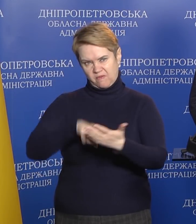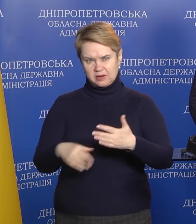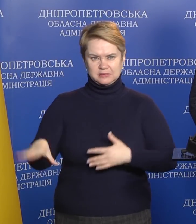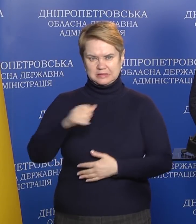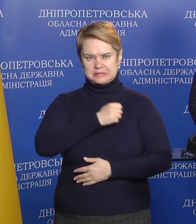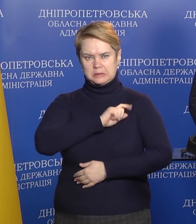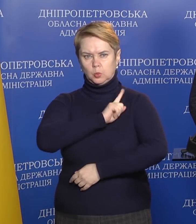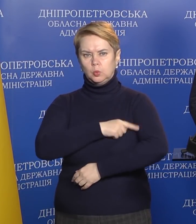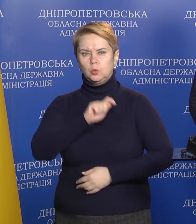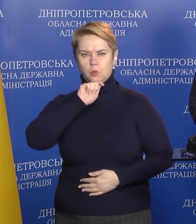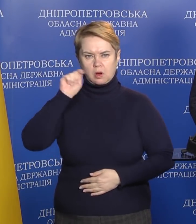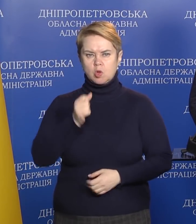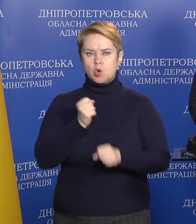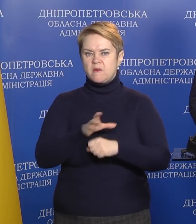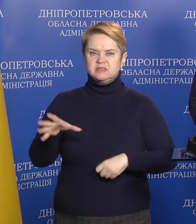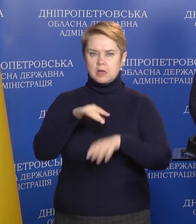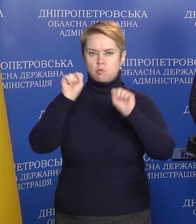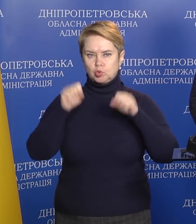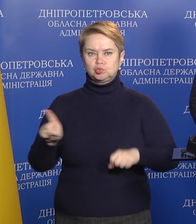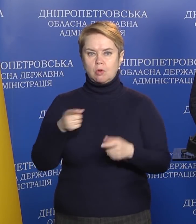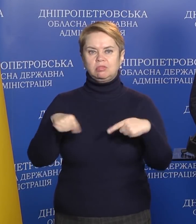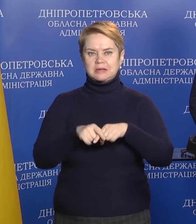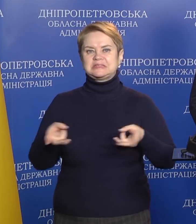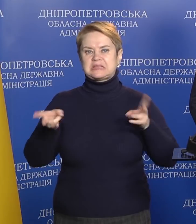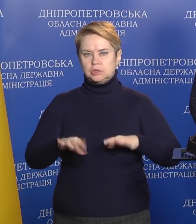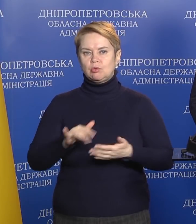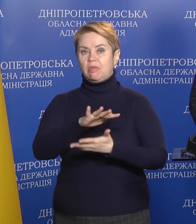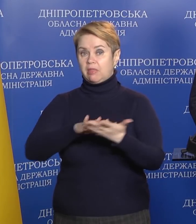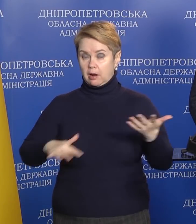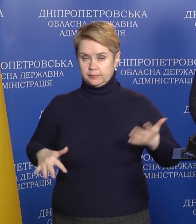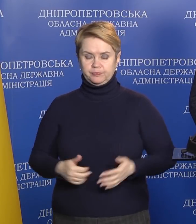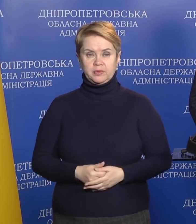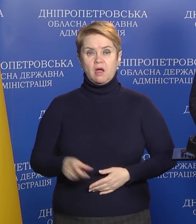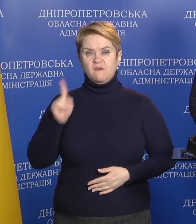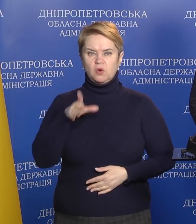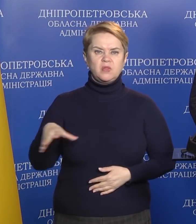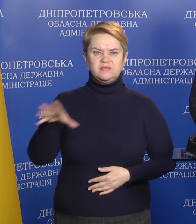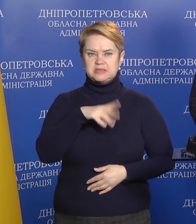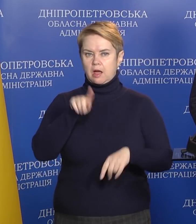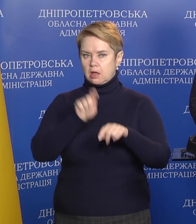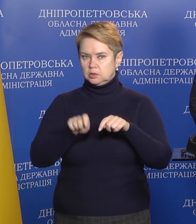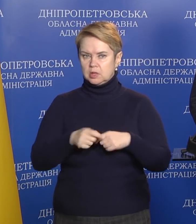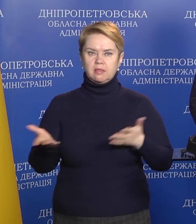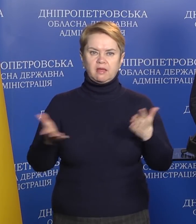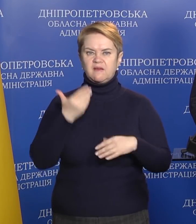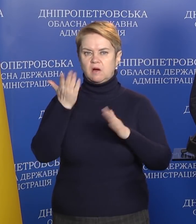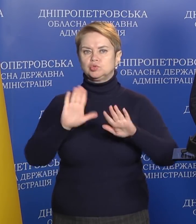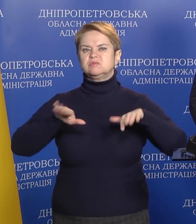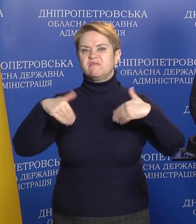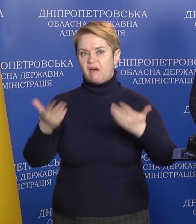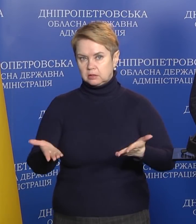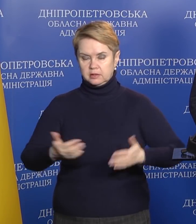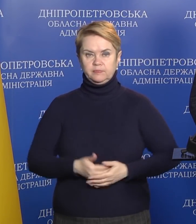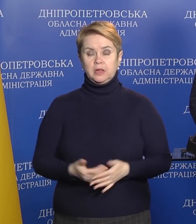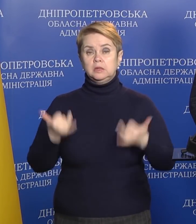всі Збройні сили України роблять це можливо, щоб так залишалось і надалі. Вони все аналізують, будь-які ваші звернення.